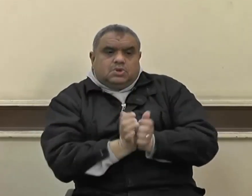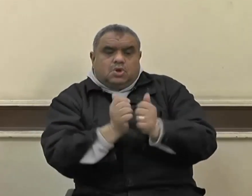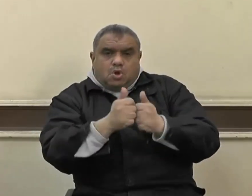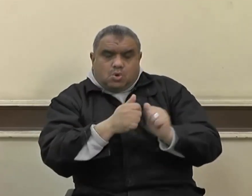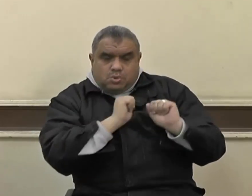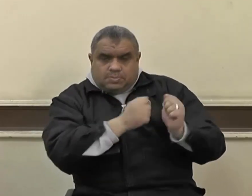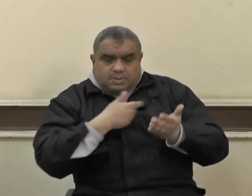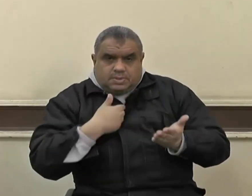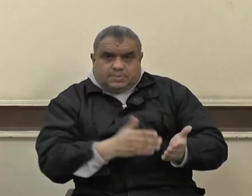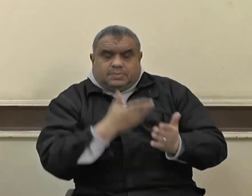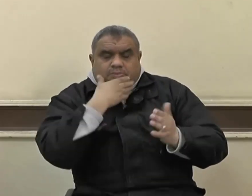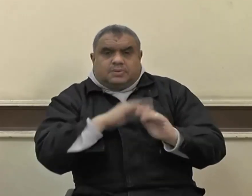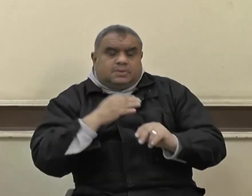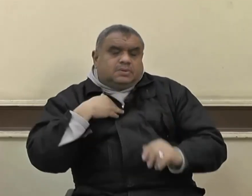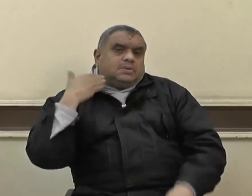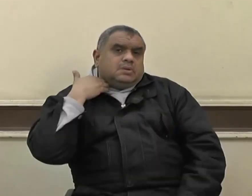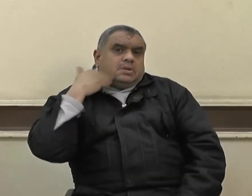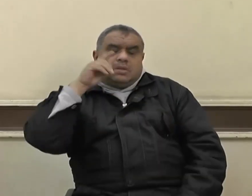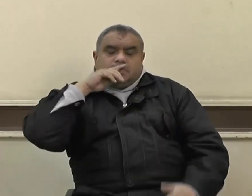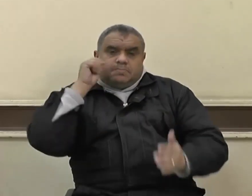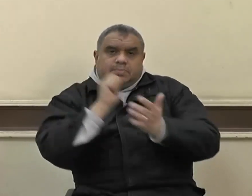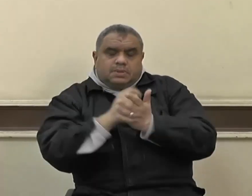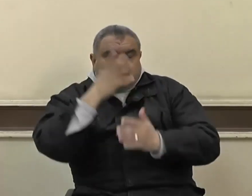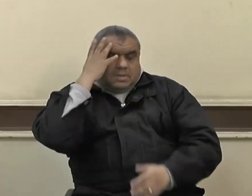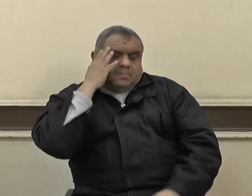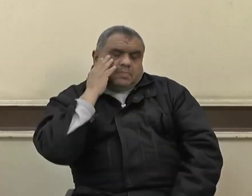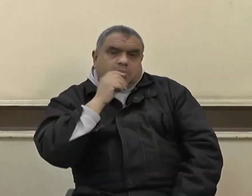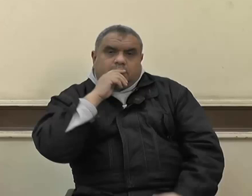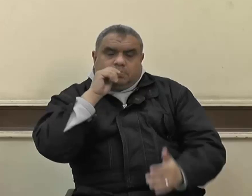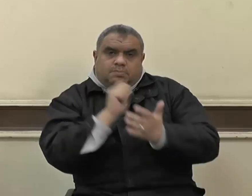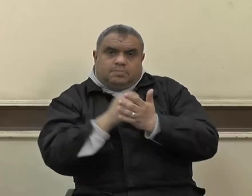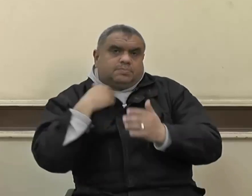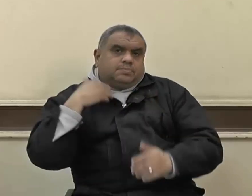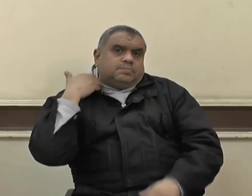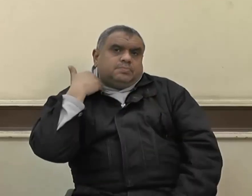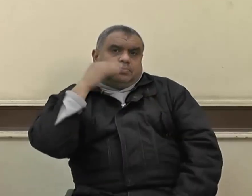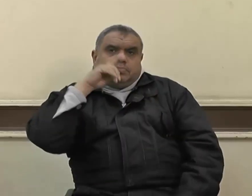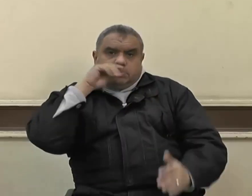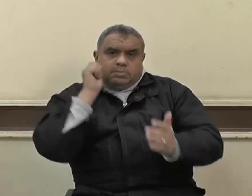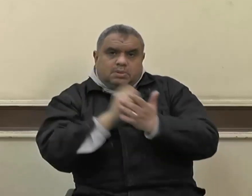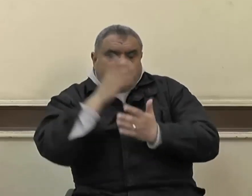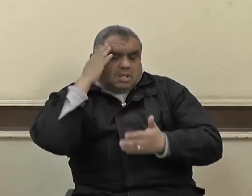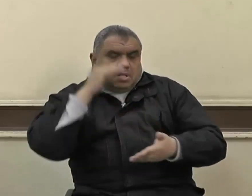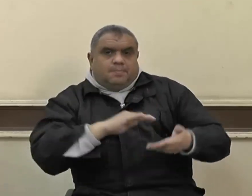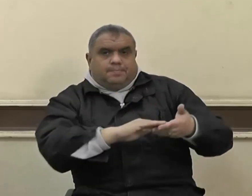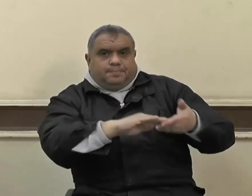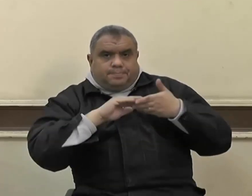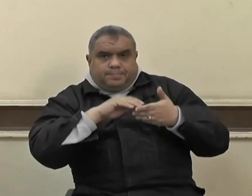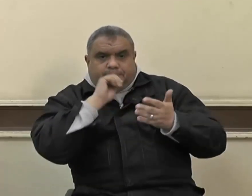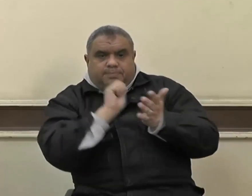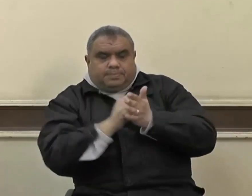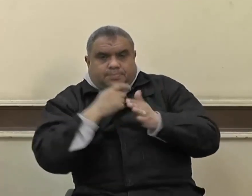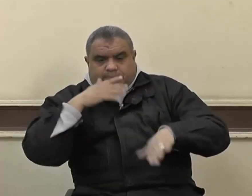ظهير كان مربوطا في الدار فحمل عليه غرارتين ملأهما طعاما